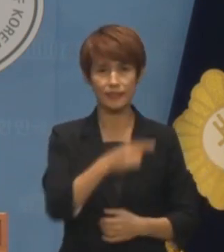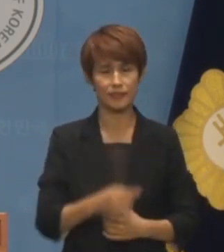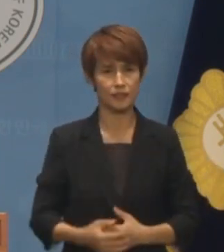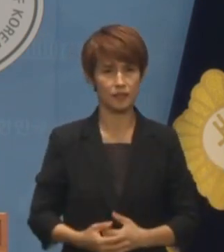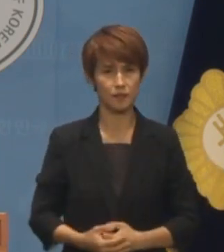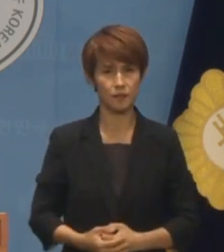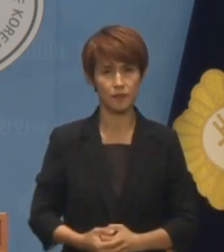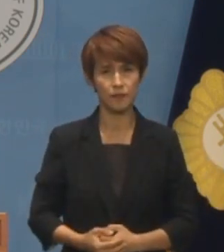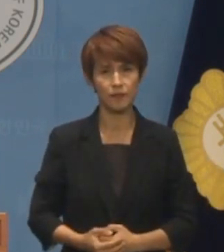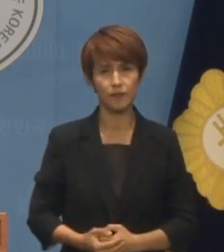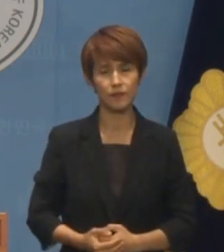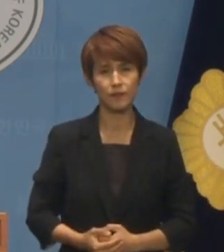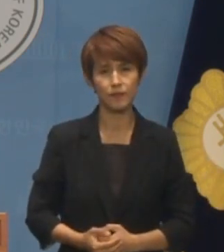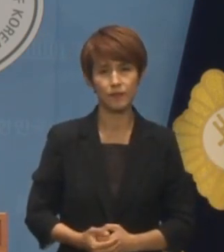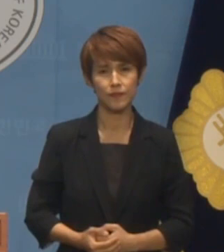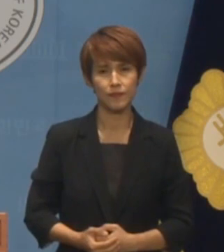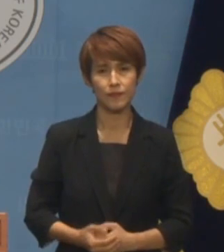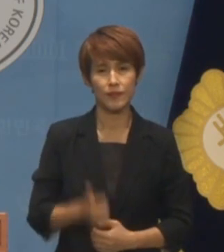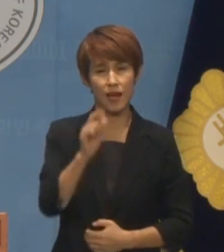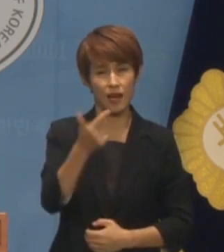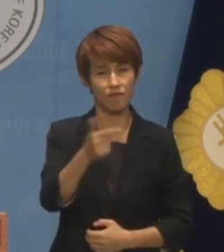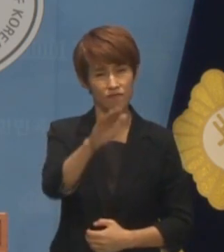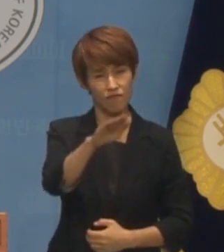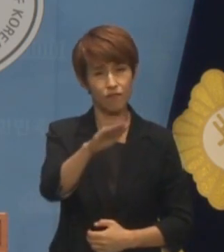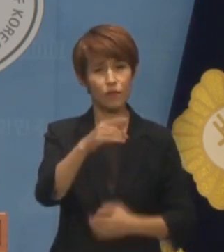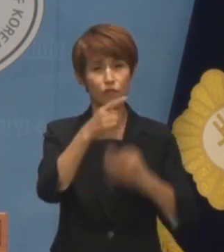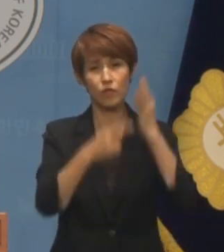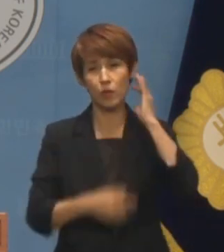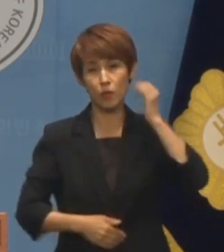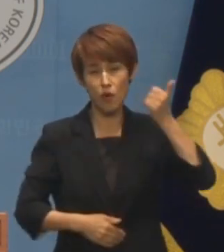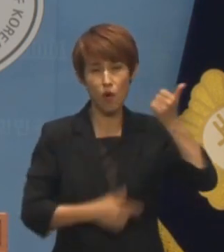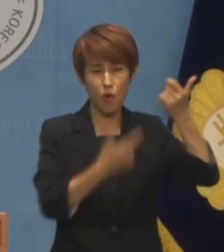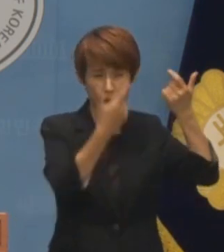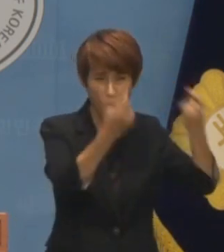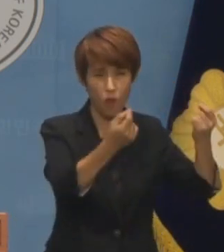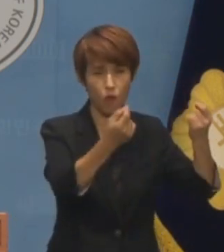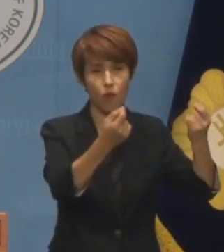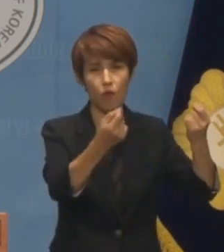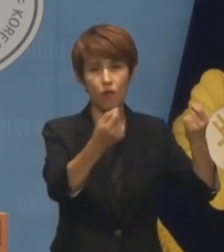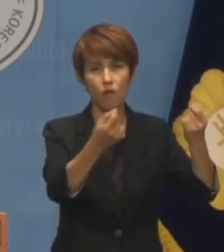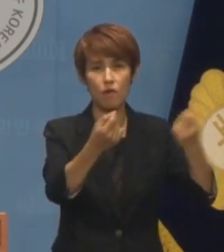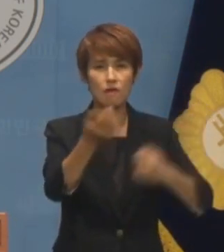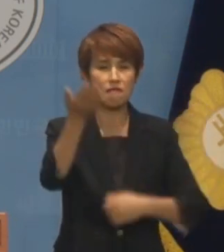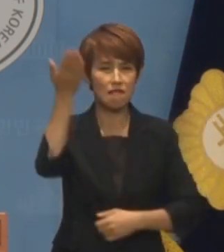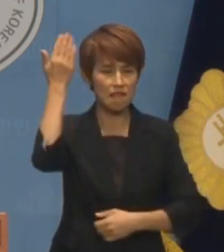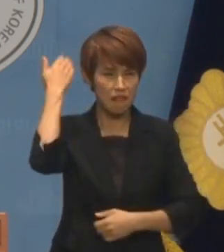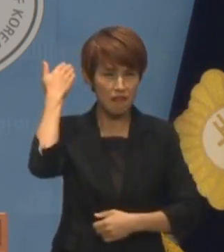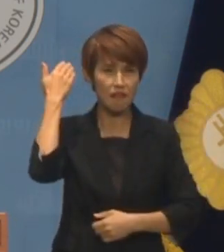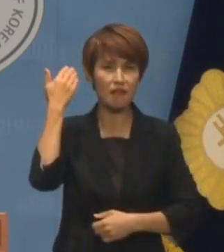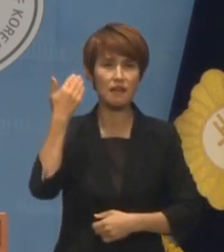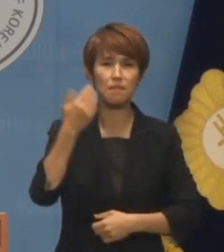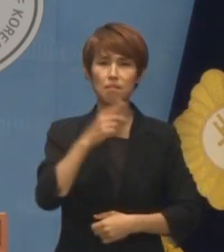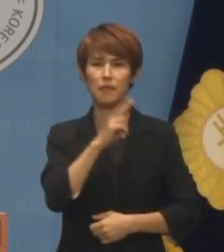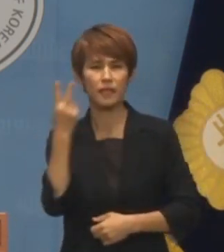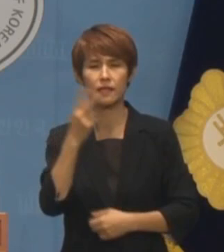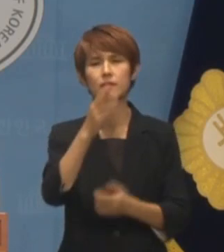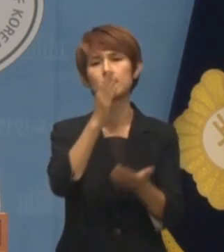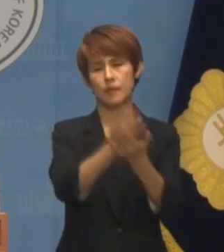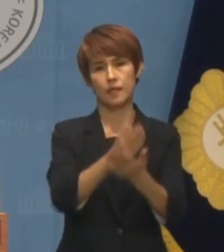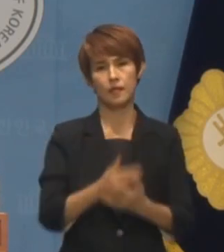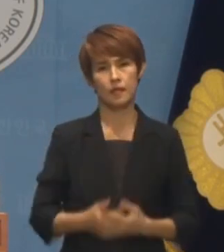한 대표는 윤석열 대통령처럼 과거의 자신과 싸우지 말고